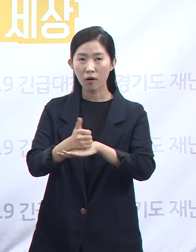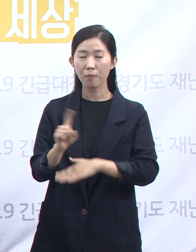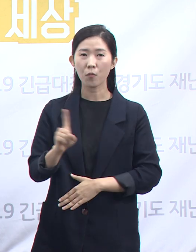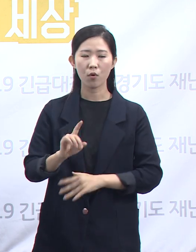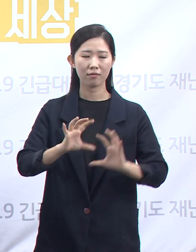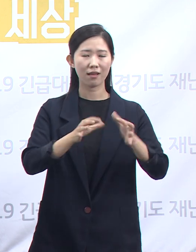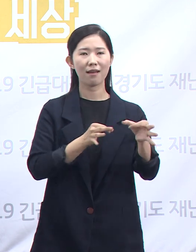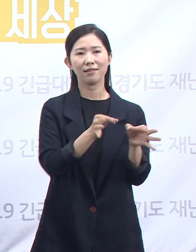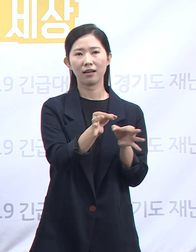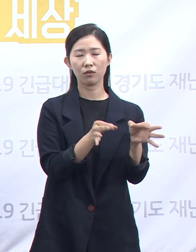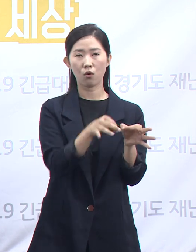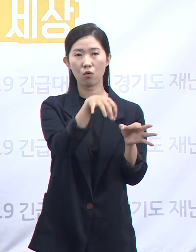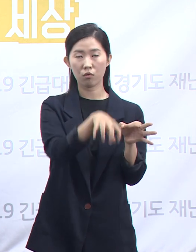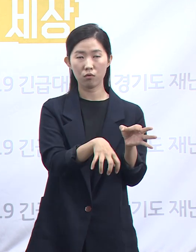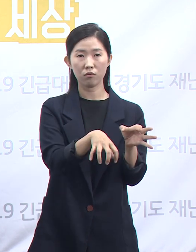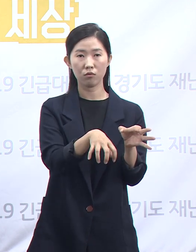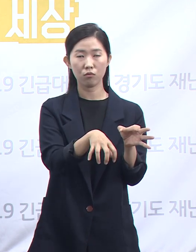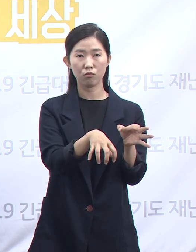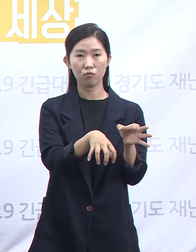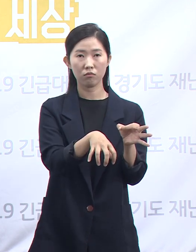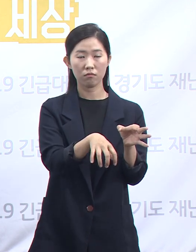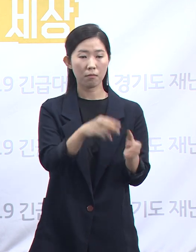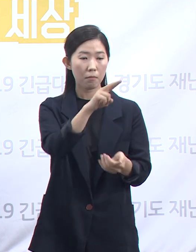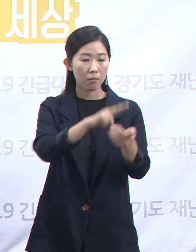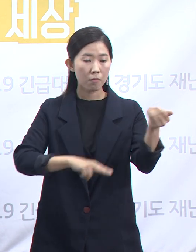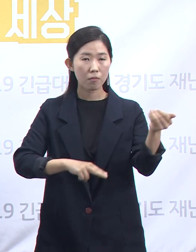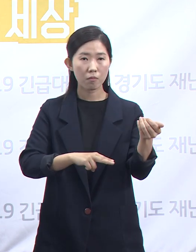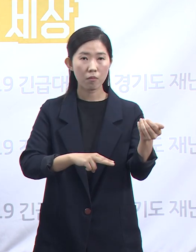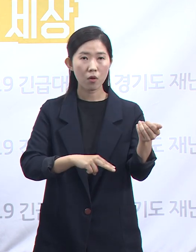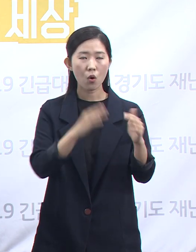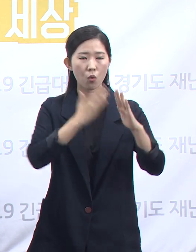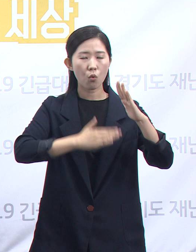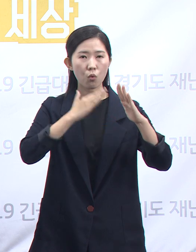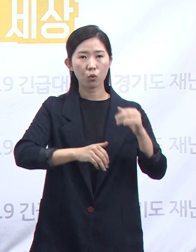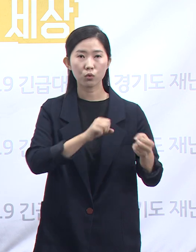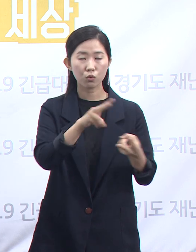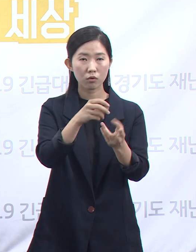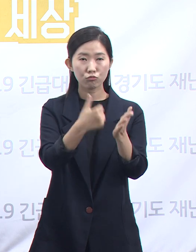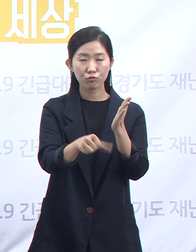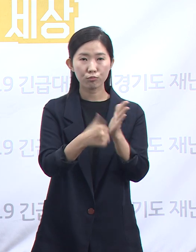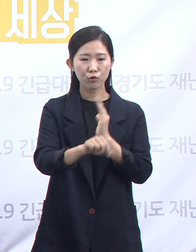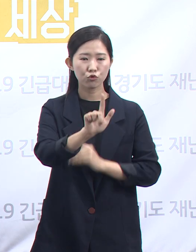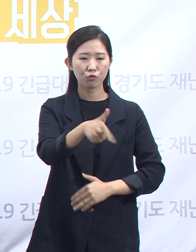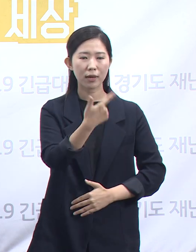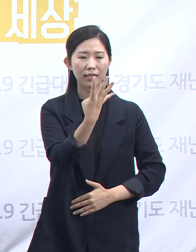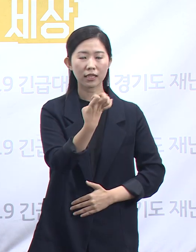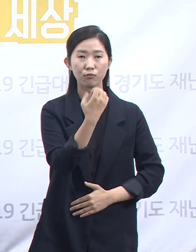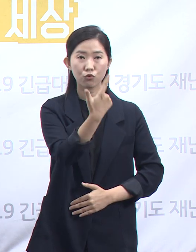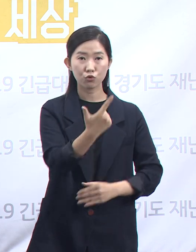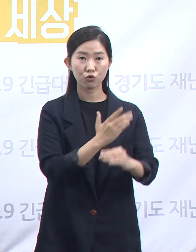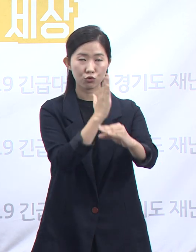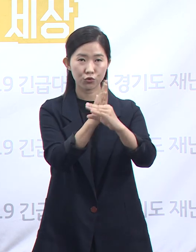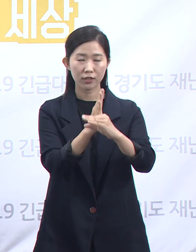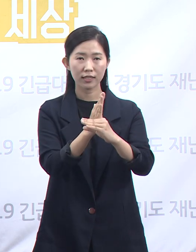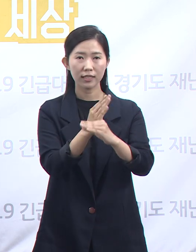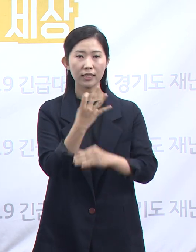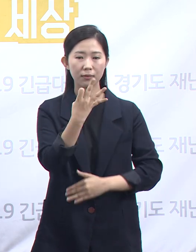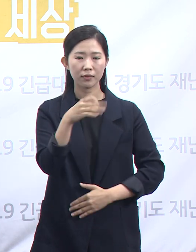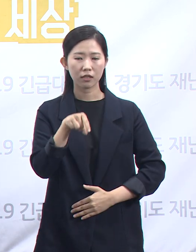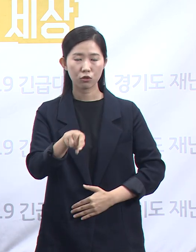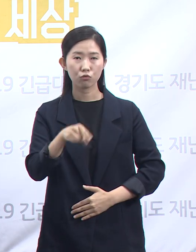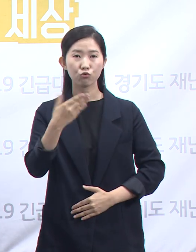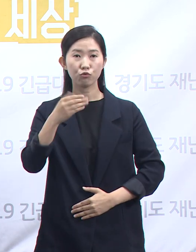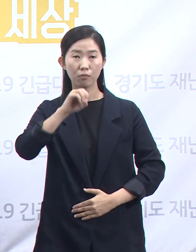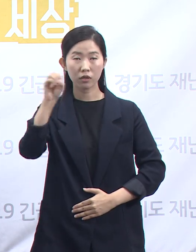판매하는 공공조달 물품 646개 중 13.9%인 90개